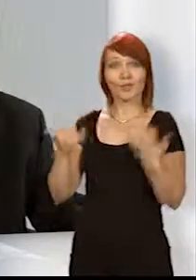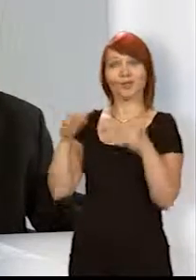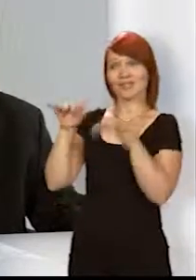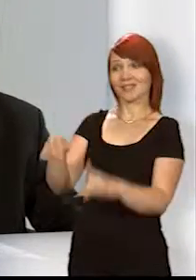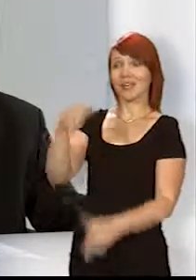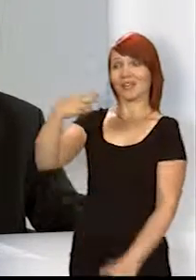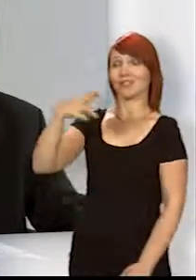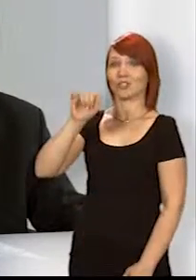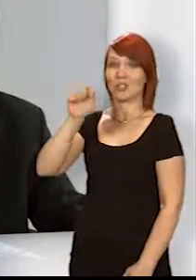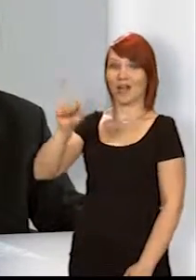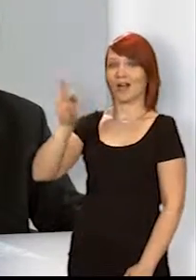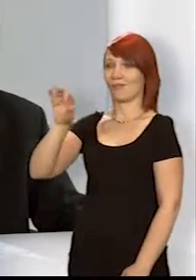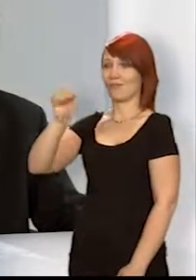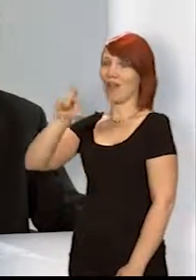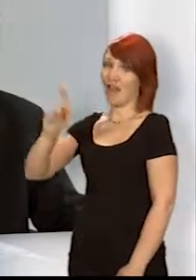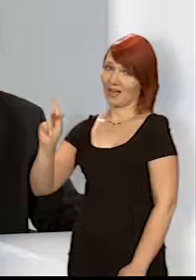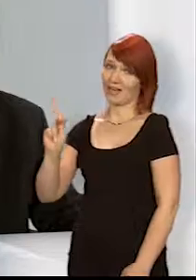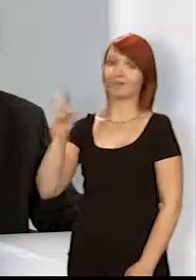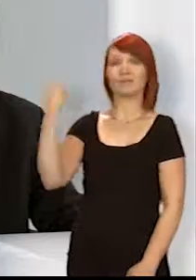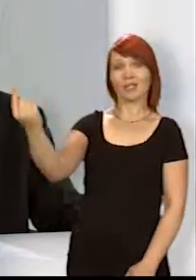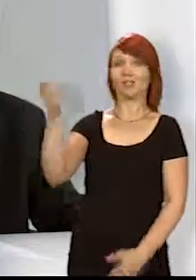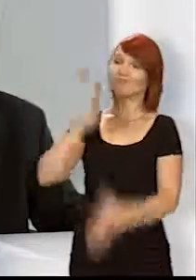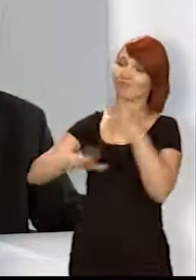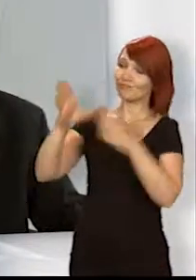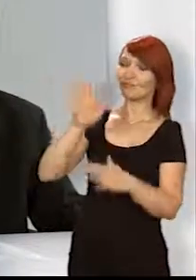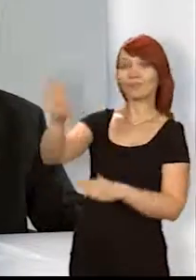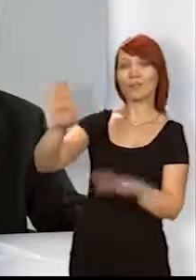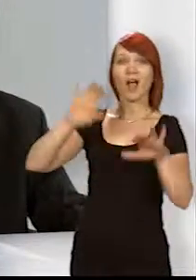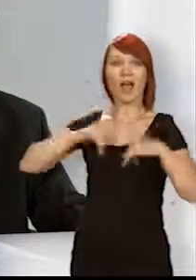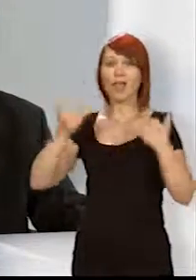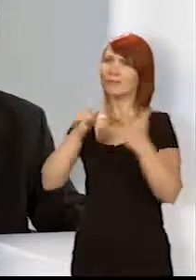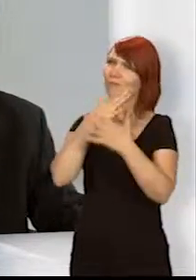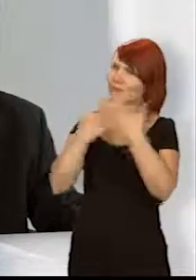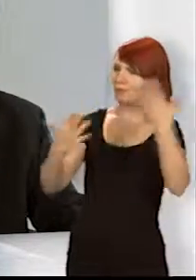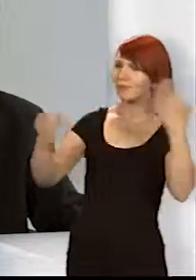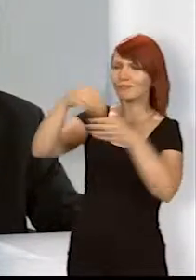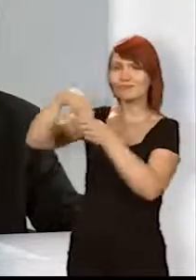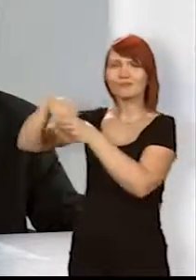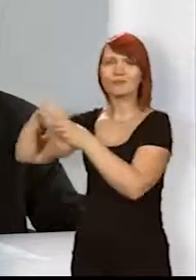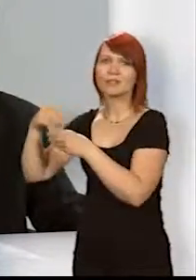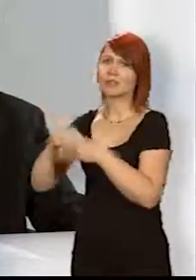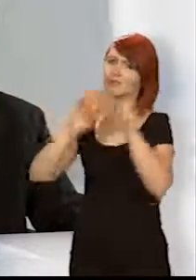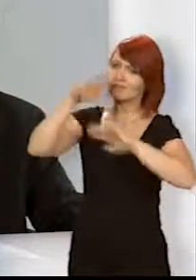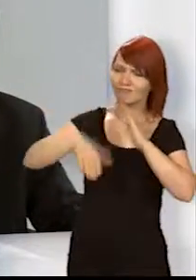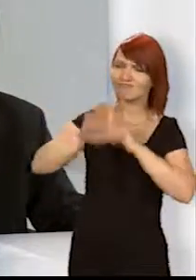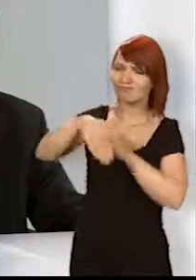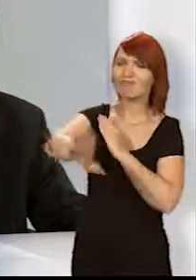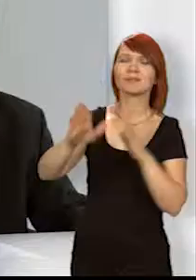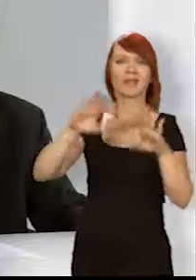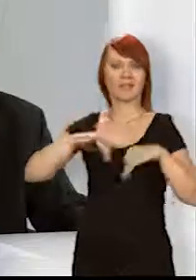auf Chia Falk, die uns erzählen wird aus ihrem bunten Leben, einem Leben mit Höhen und Tiefen. Freuen Sie sich